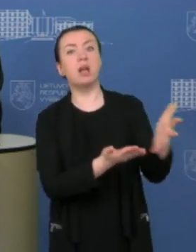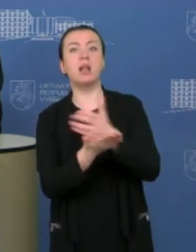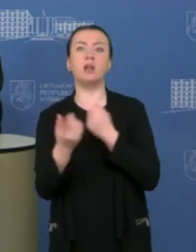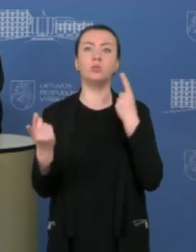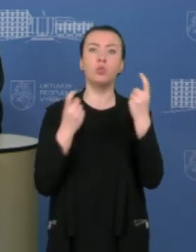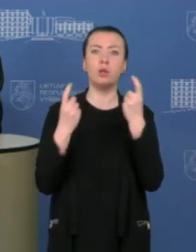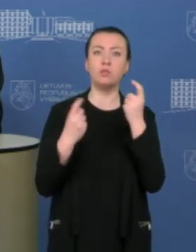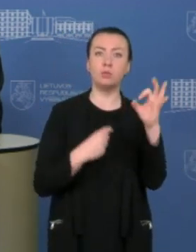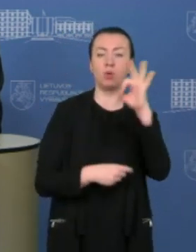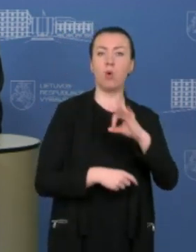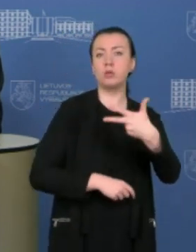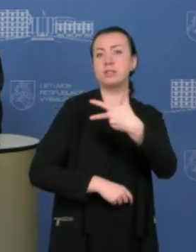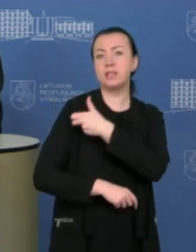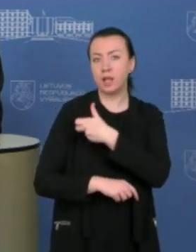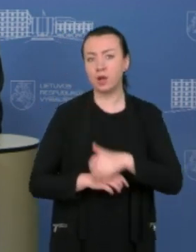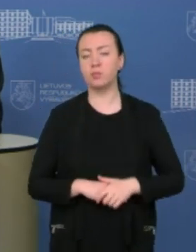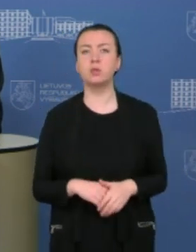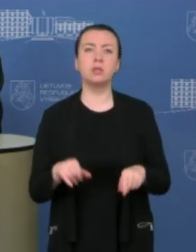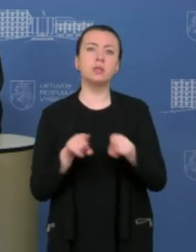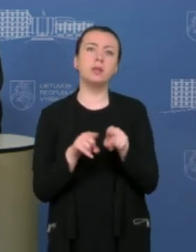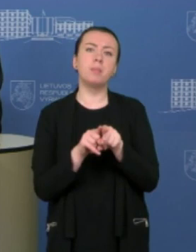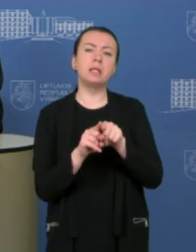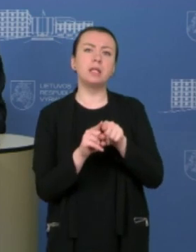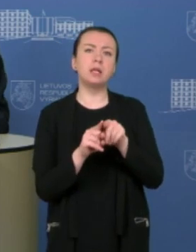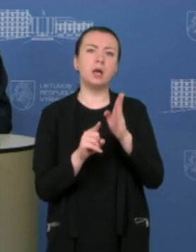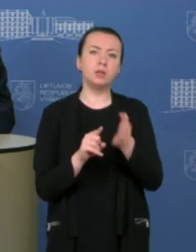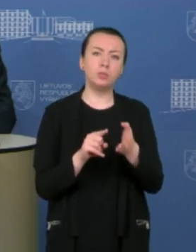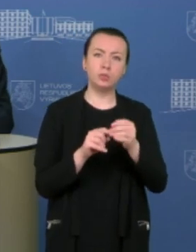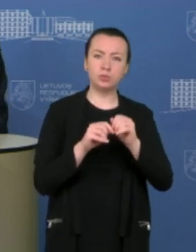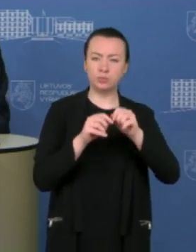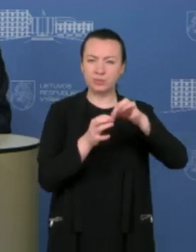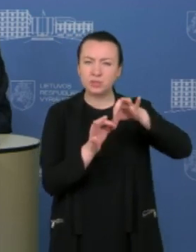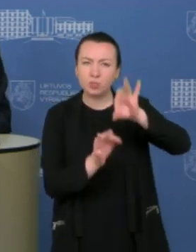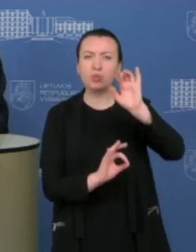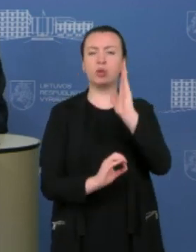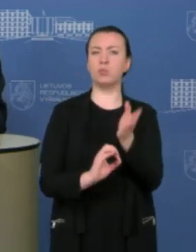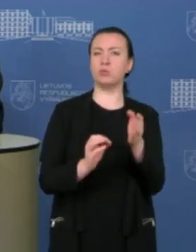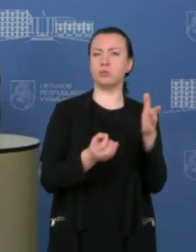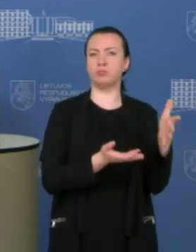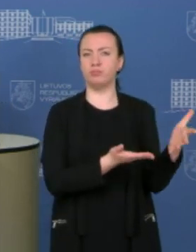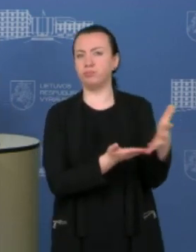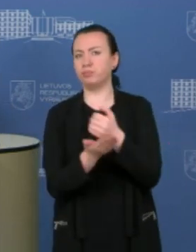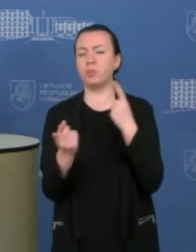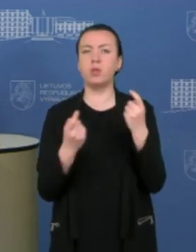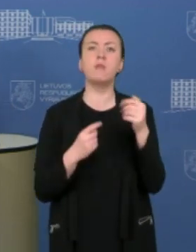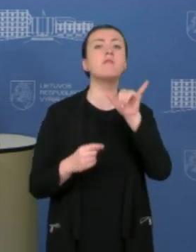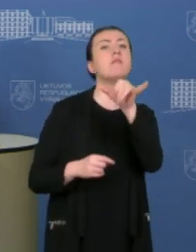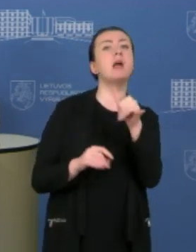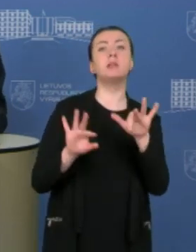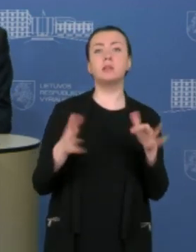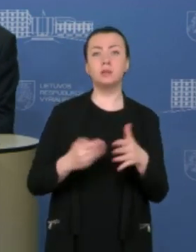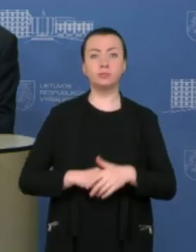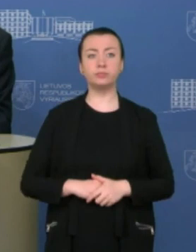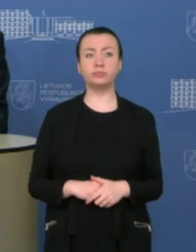asmenis, kiek tos duomenis mulkiai rinksite, ar nesupriešins tai visuomenės, tiesiog kaip jūs tai vertintumėt?